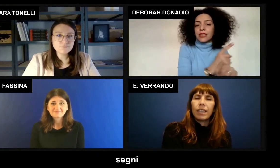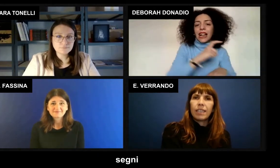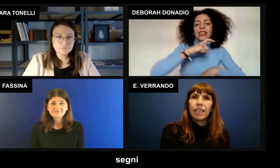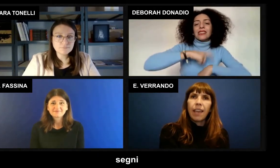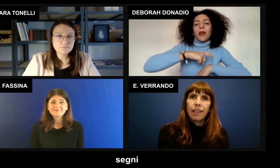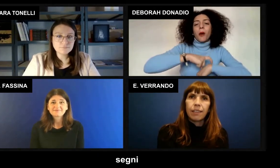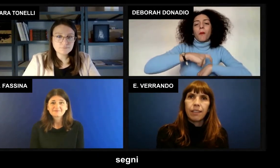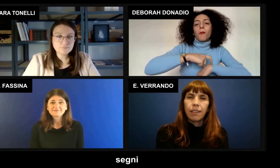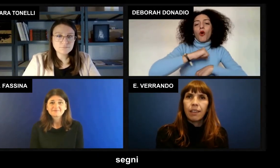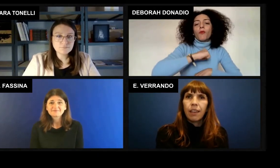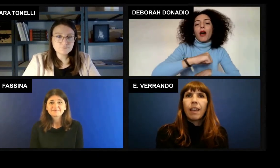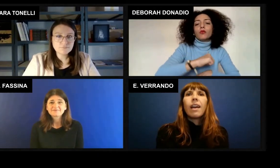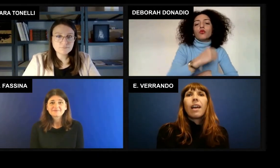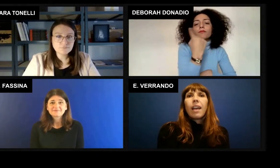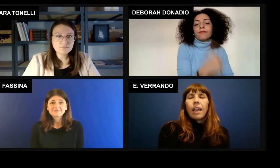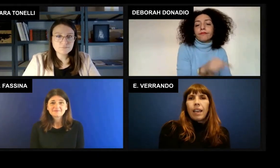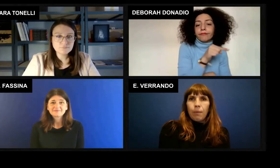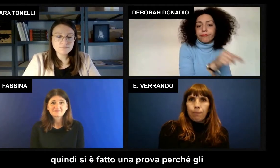lingua dei segni